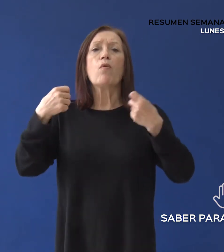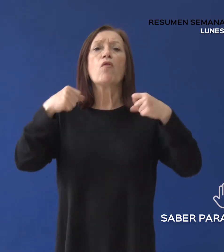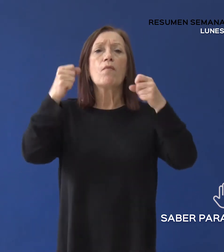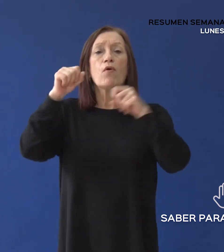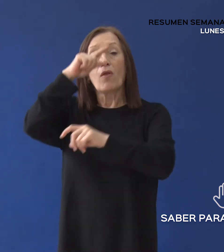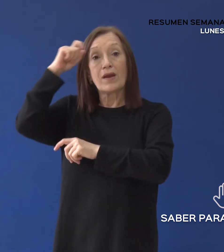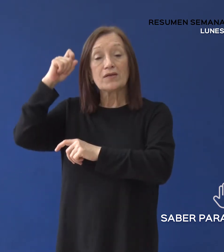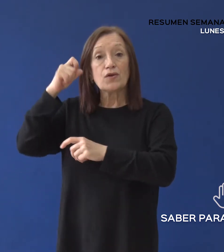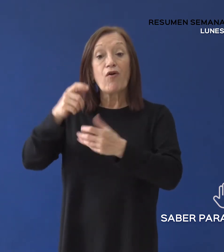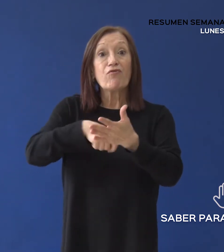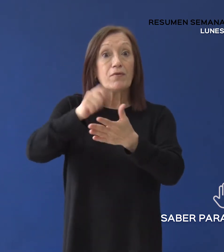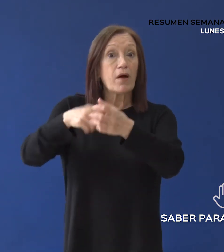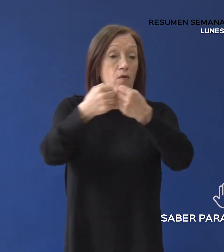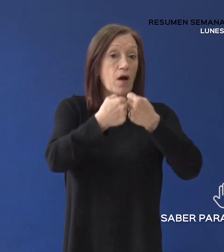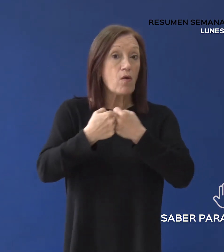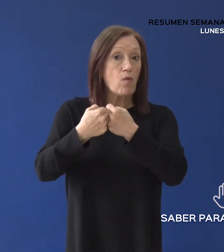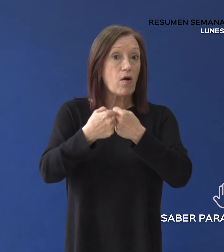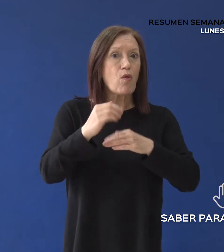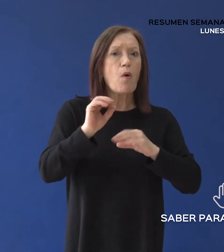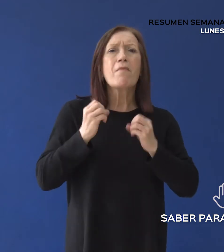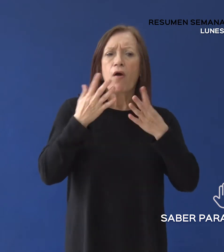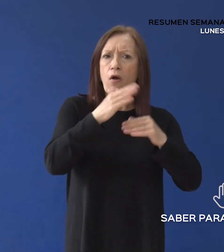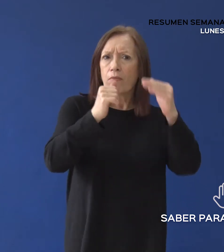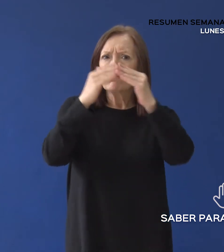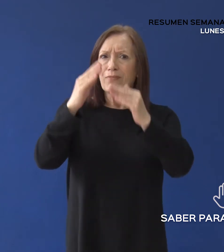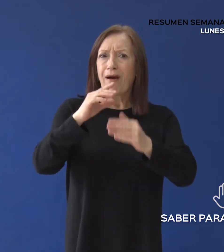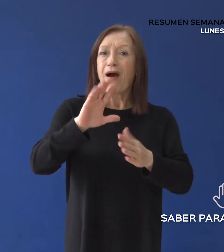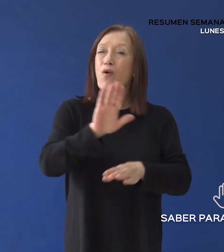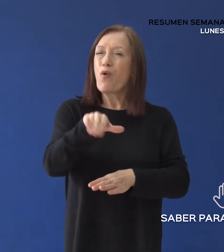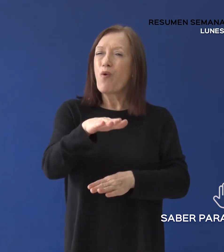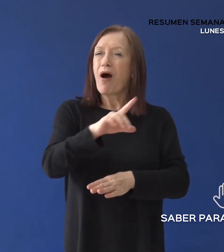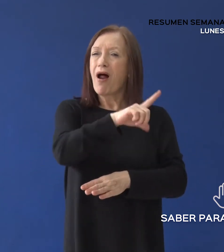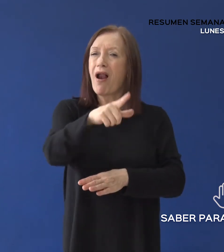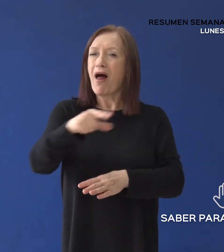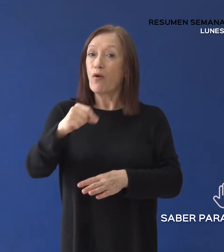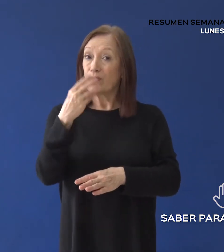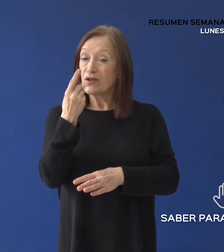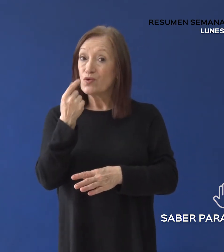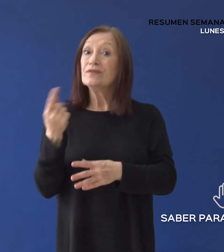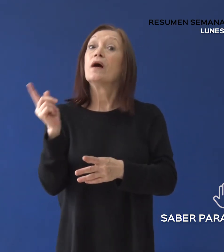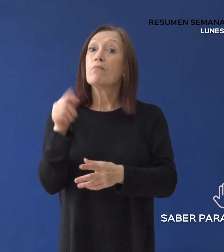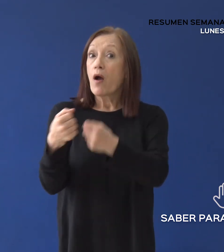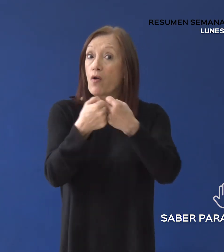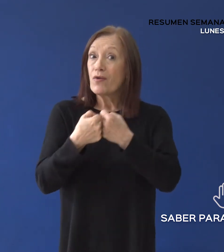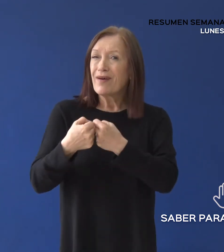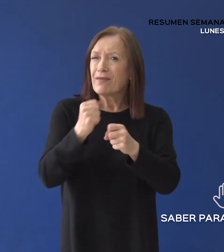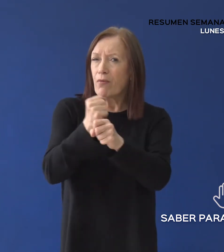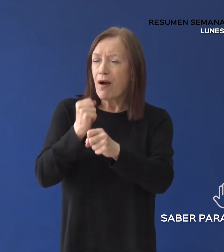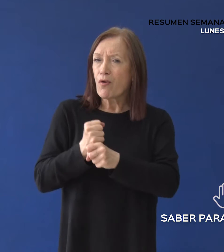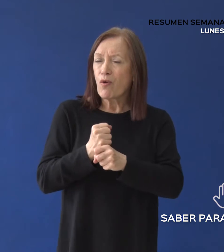para firmar un convenio de infraestructura para la Laguna Azul y coordinar acciones conjuntas para el desarrollo